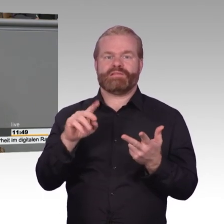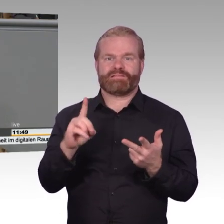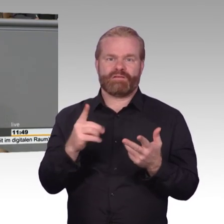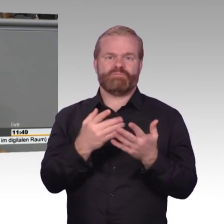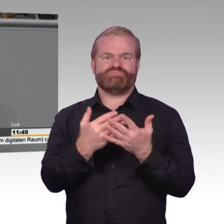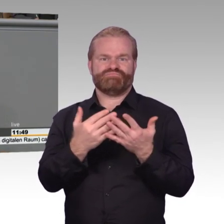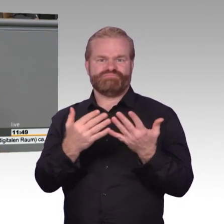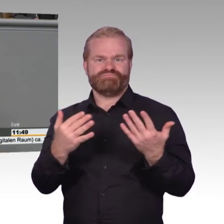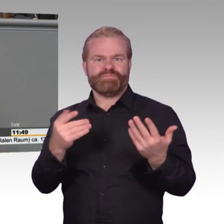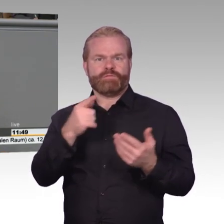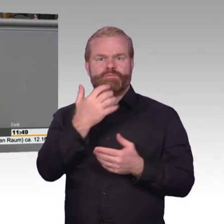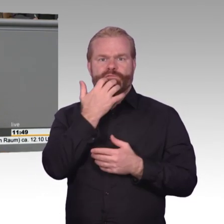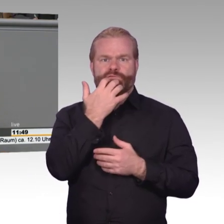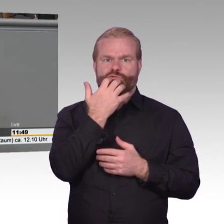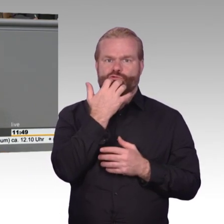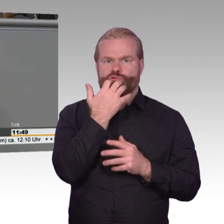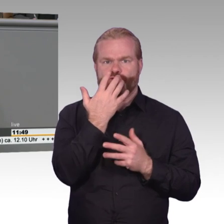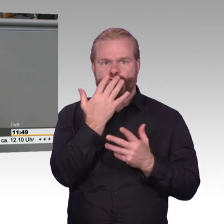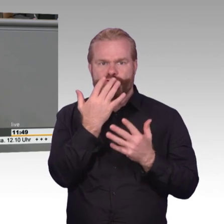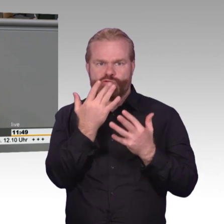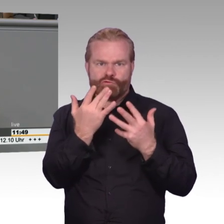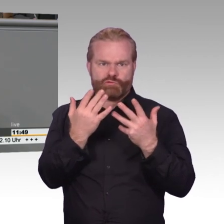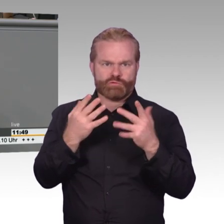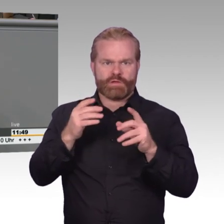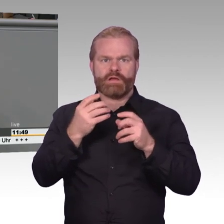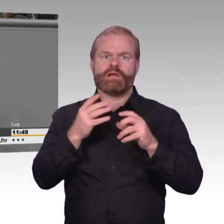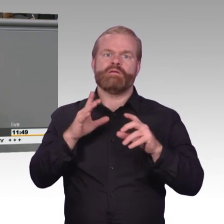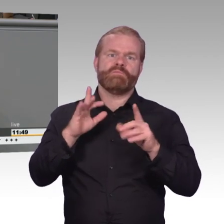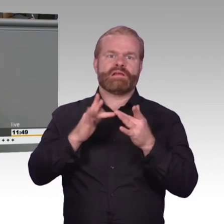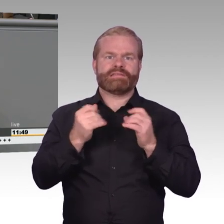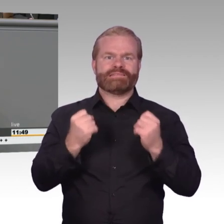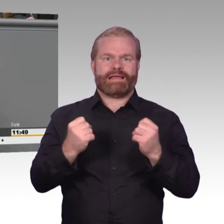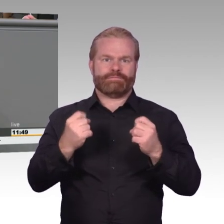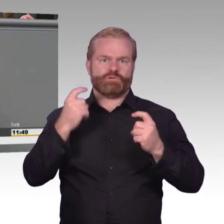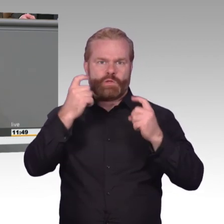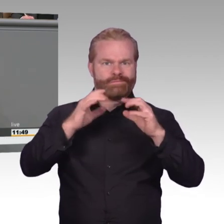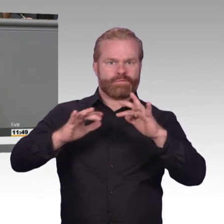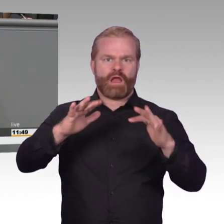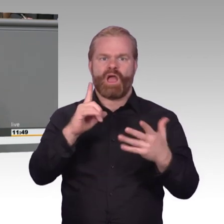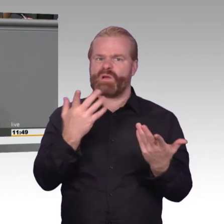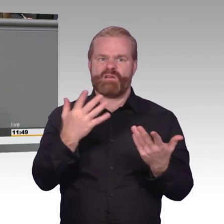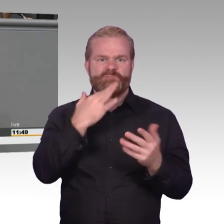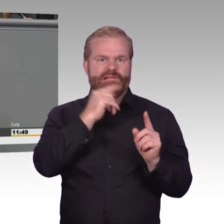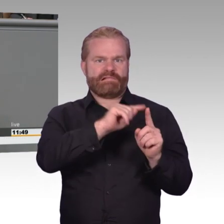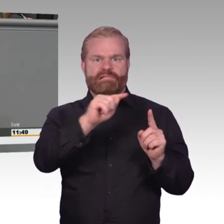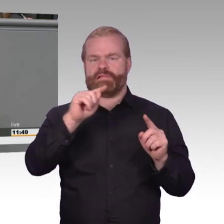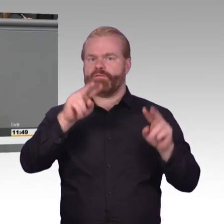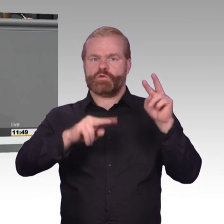nur vor Datenangriffen schützen, sondern, wenn es nach Herrn Seehofer geht, gleichzeitig demnächst Trojaner einsetzen dürfen,